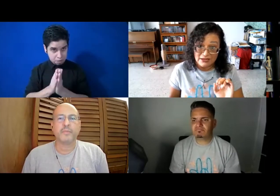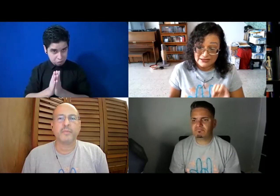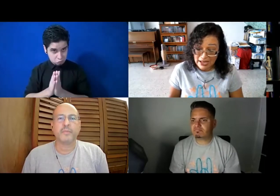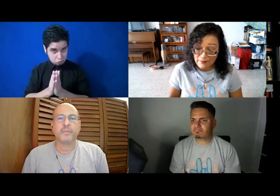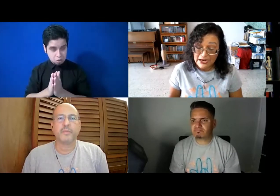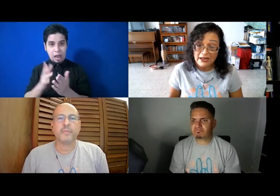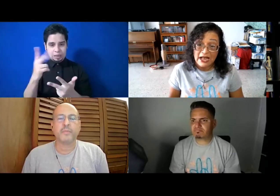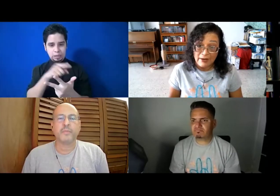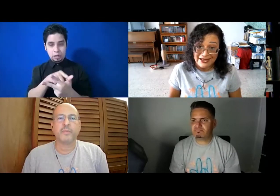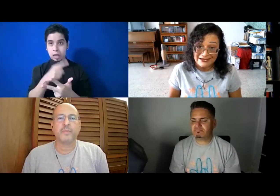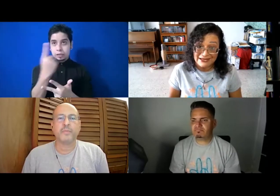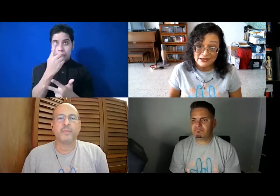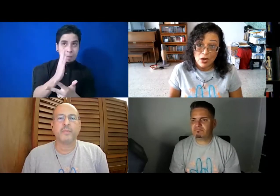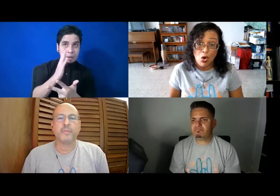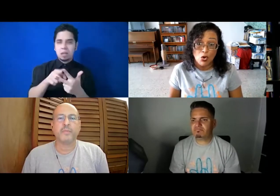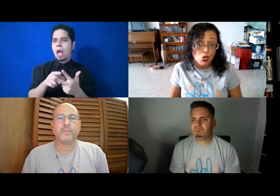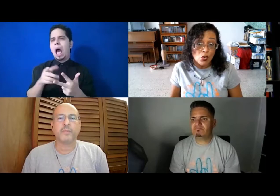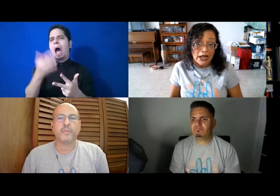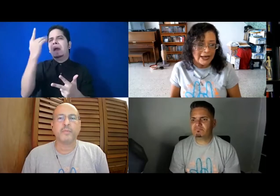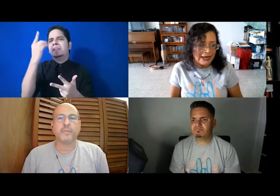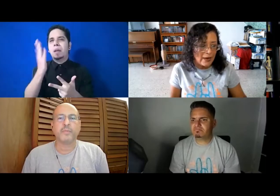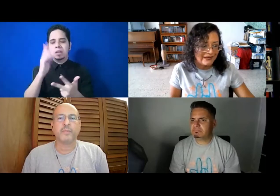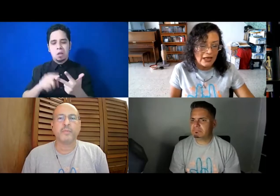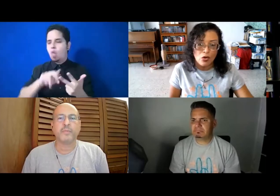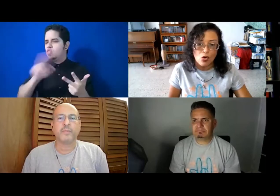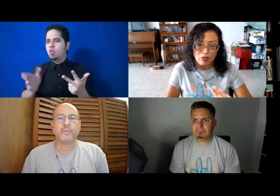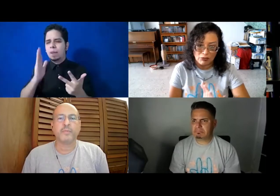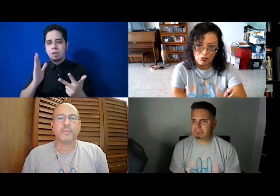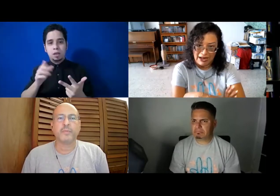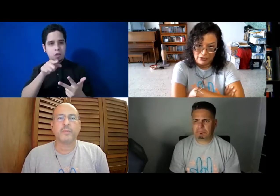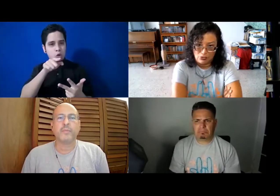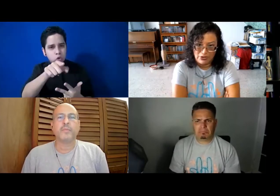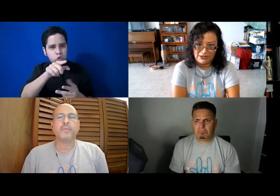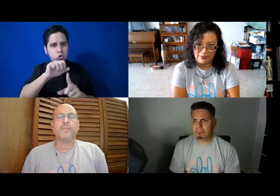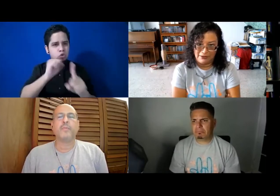siempre, a veces, o nunca. ¿Qué ha pasado con genio? Cuéntame.